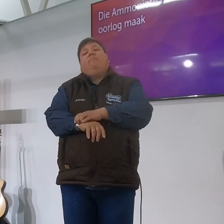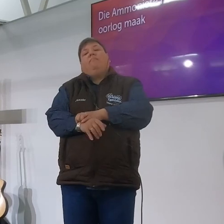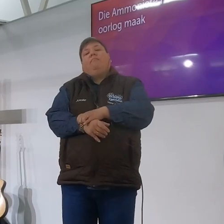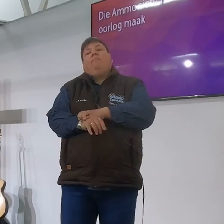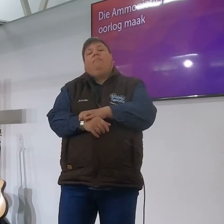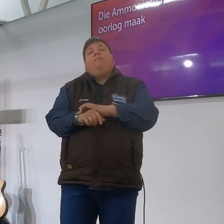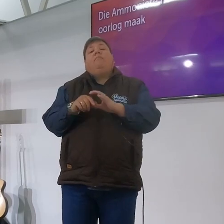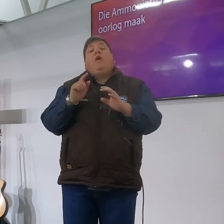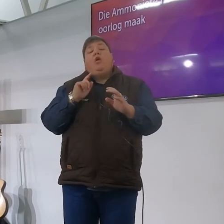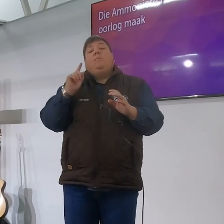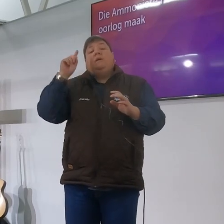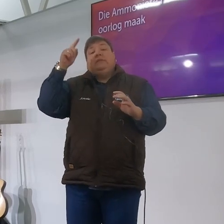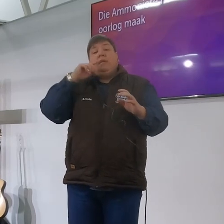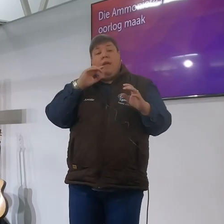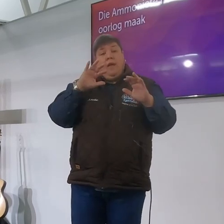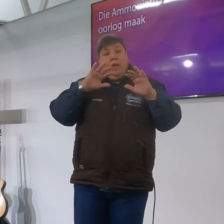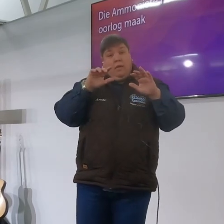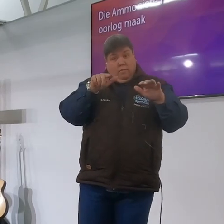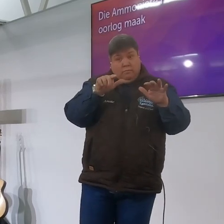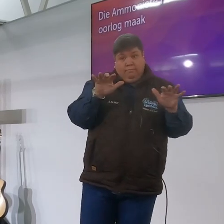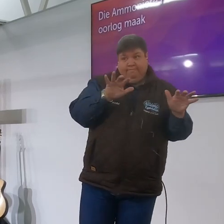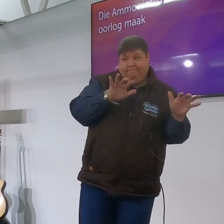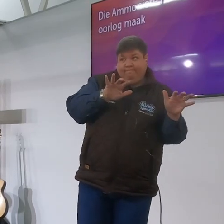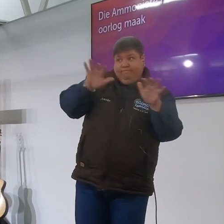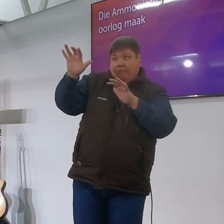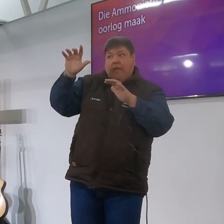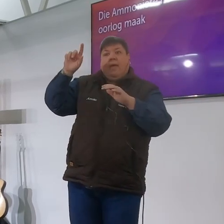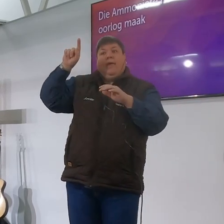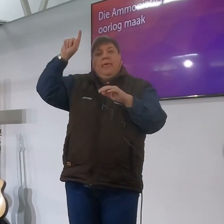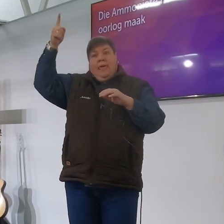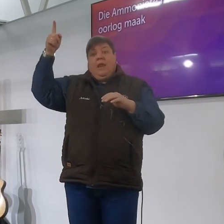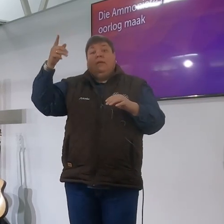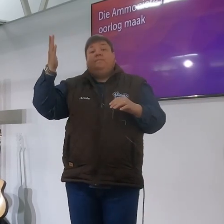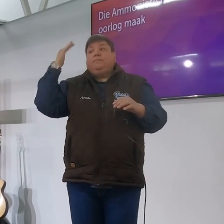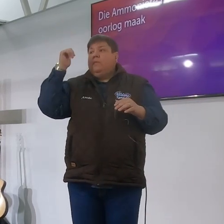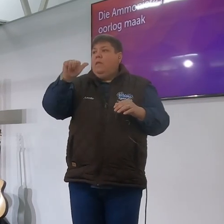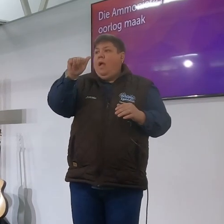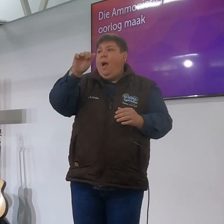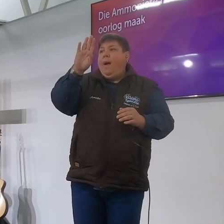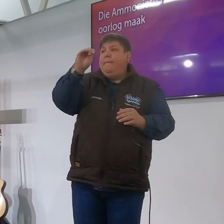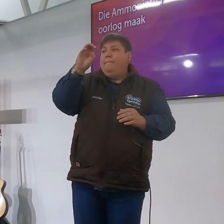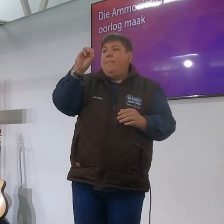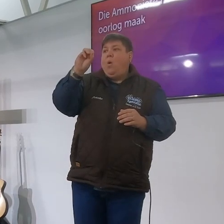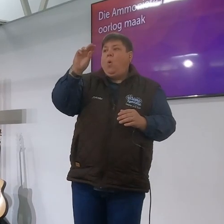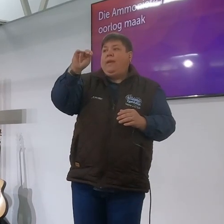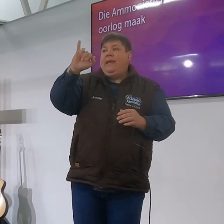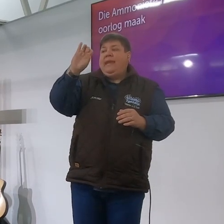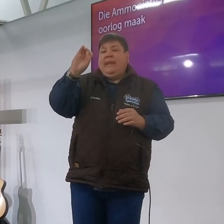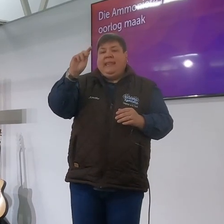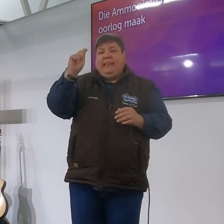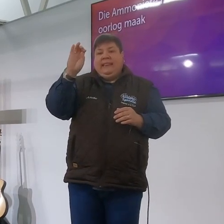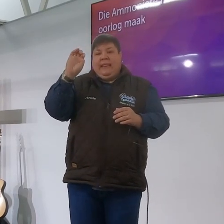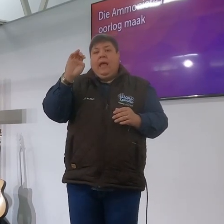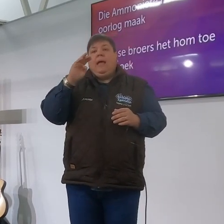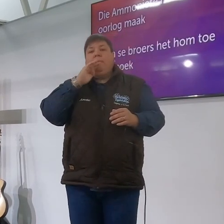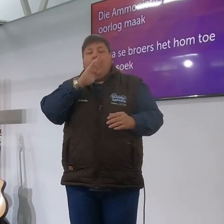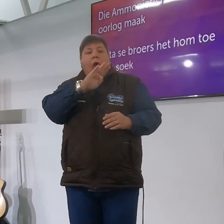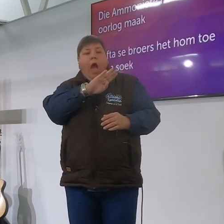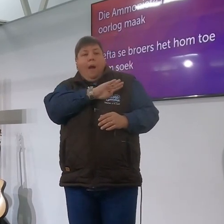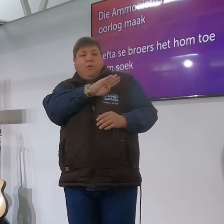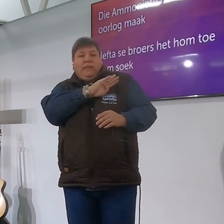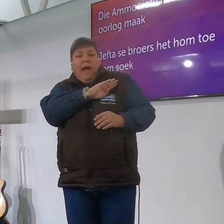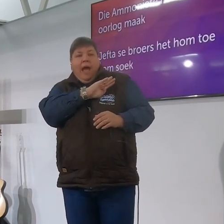om die volk weer terug te bring by die heren. Net dat jy verstaan hoe die cyclus werk. Maar so die Amorite het kom oorlog maak en dis waar ons vandag gaan praat oor die Amorite